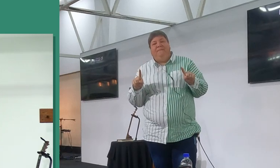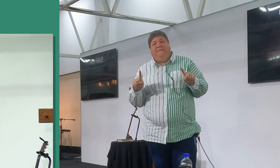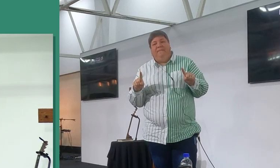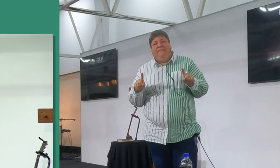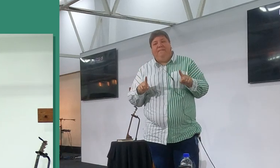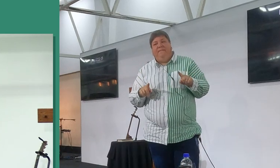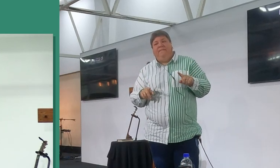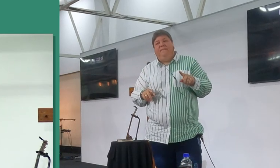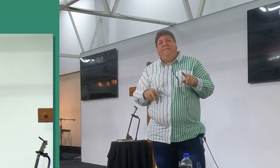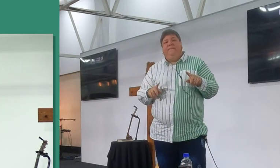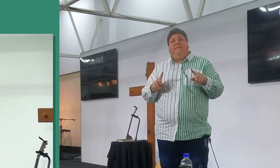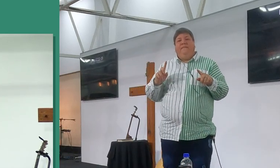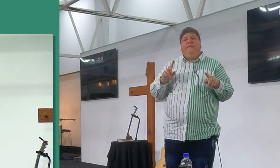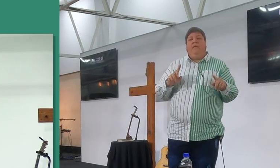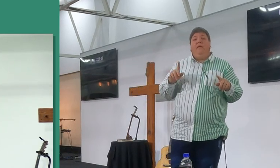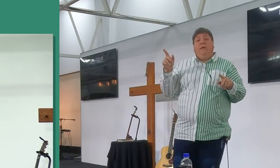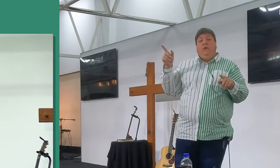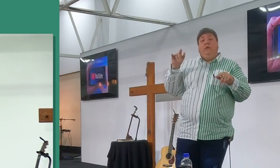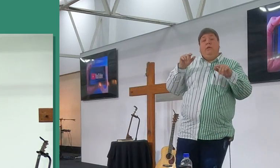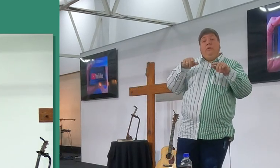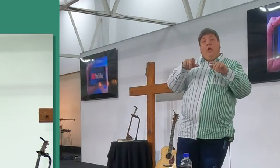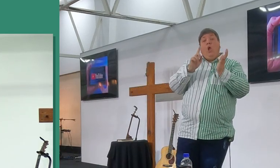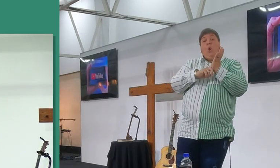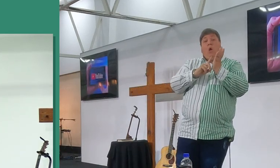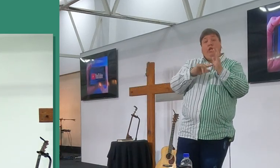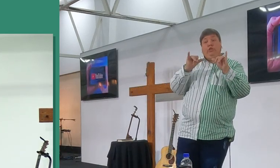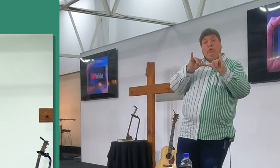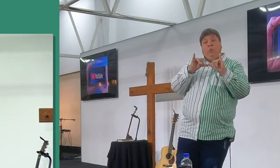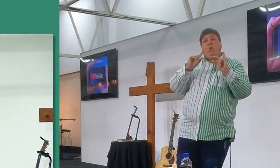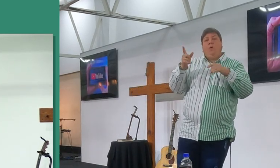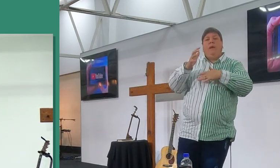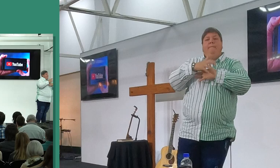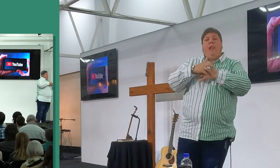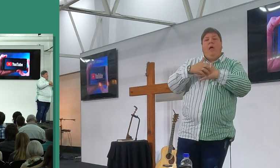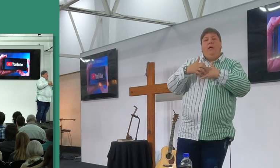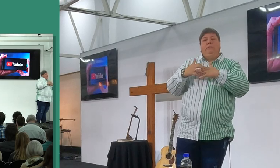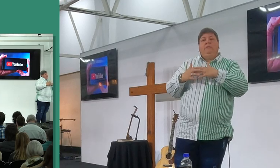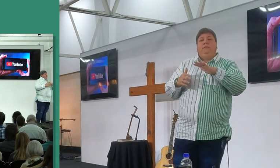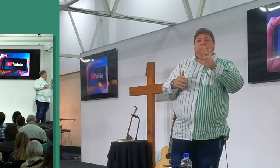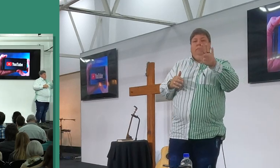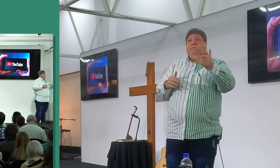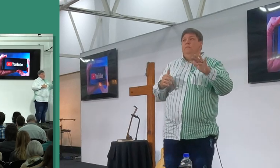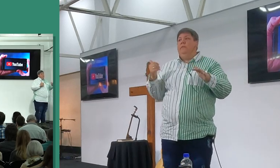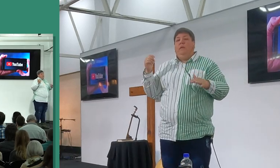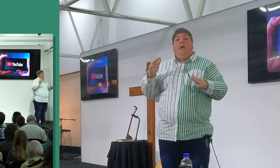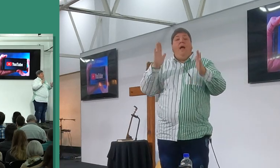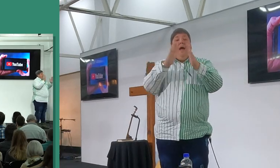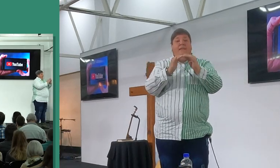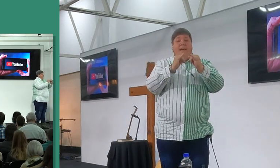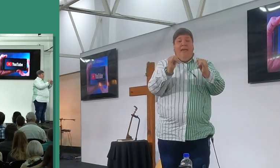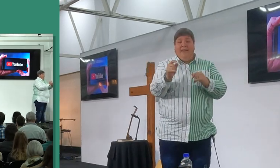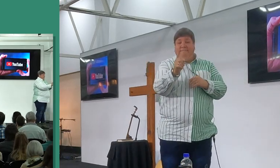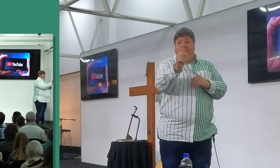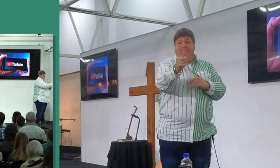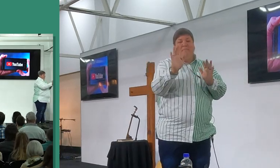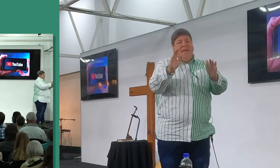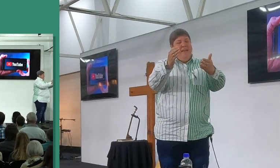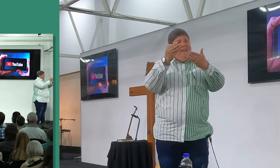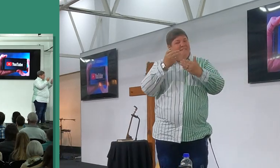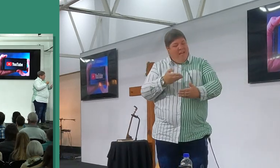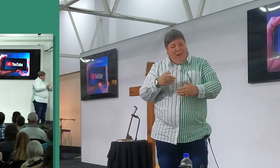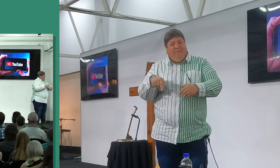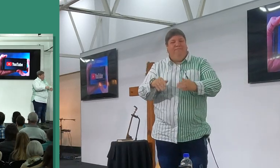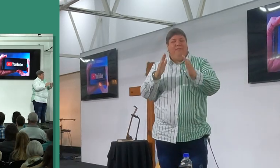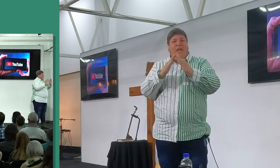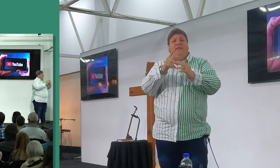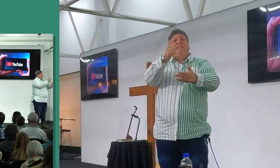en, dis die story van die 10 my laatst is, maar, voordat, terwyl jy jy die bybels opmaak, daar wil ek eerst vir allemaal weer online sê, baie welkom, dis lekker om in jou